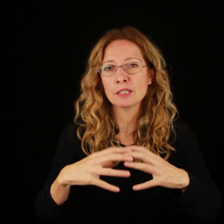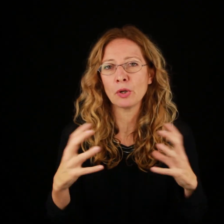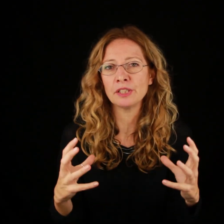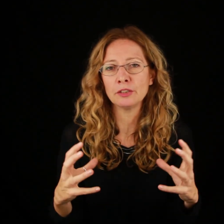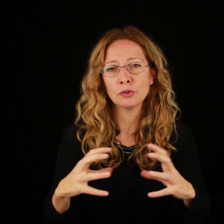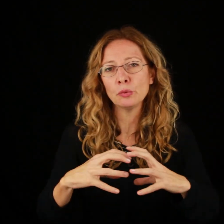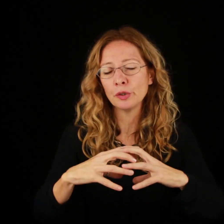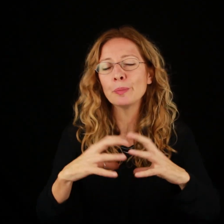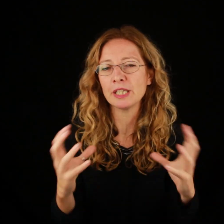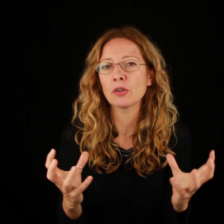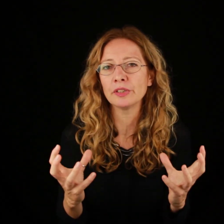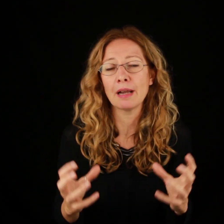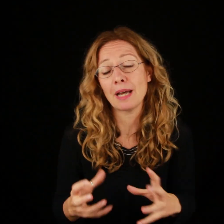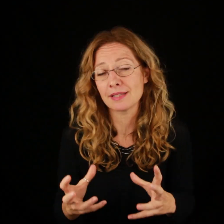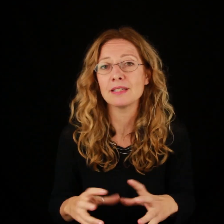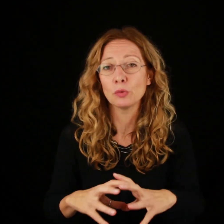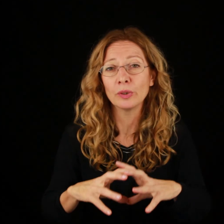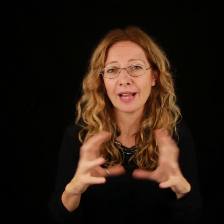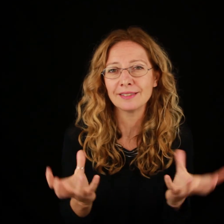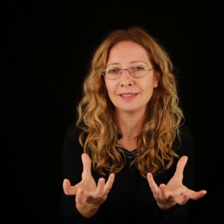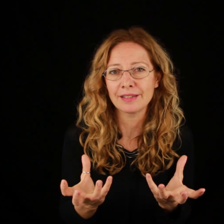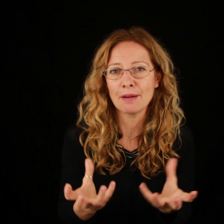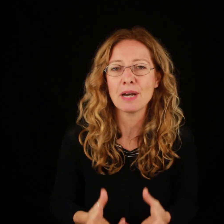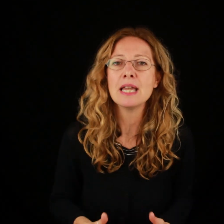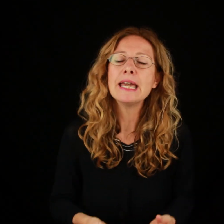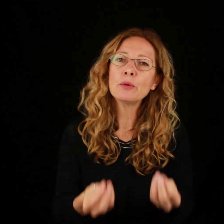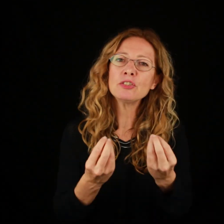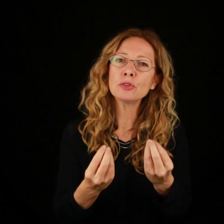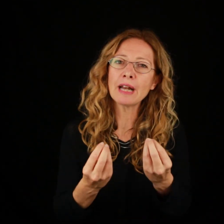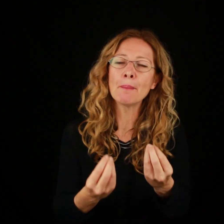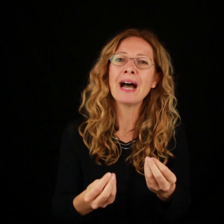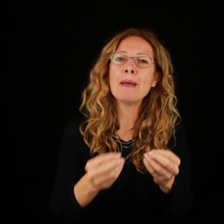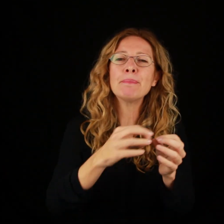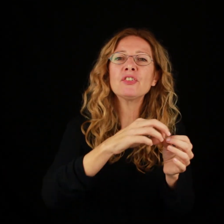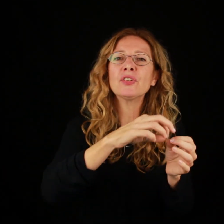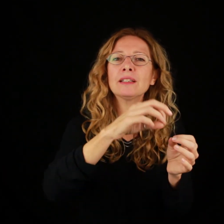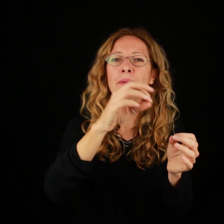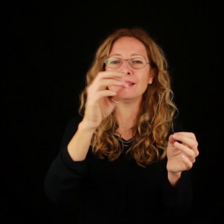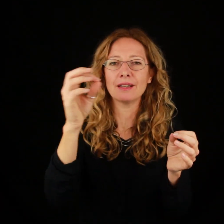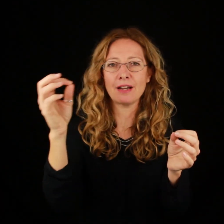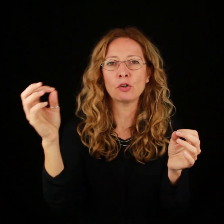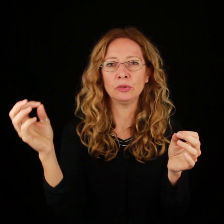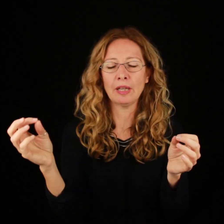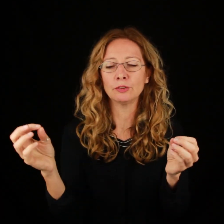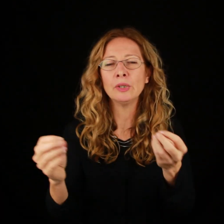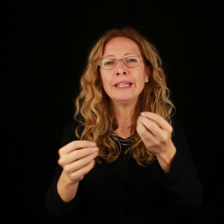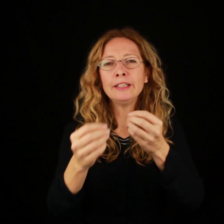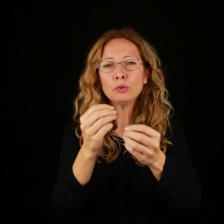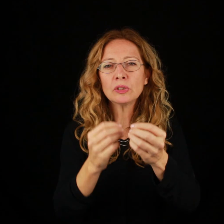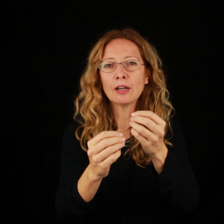esplode dentro di lui un piccolo dramma, anzi un grande dramma e questo dramma è perfettamente raccontato in tutta la